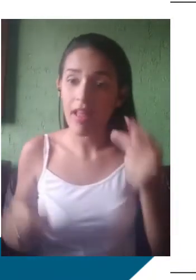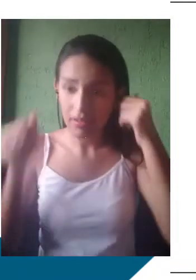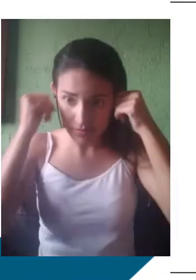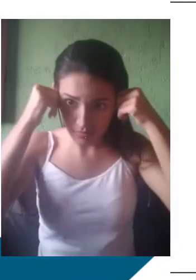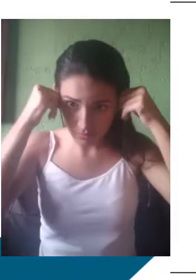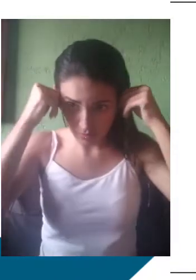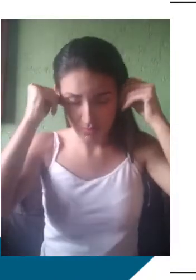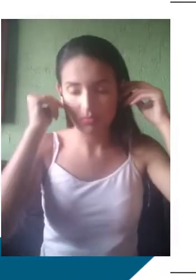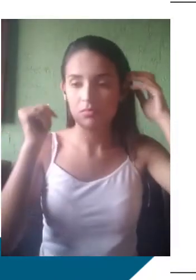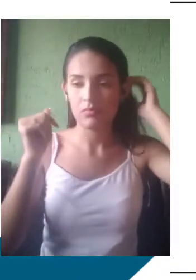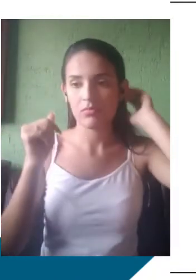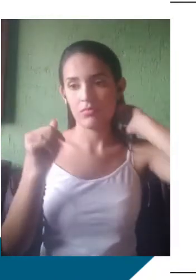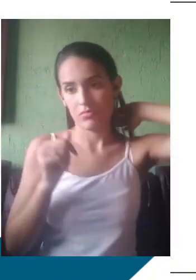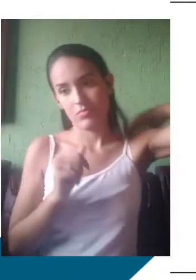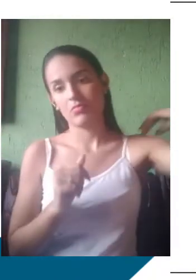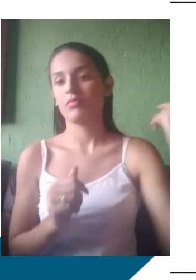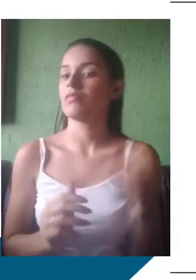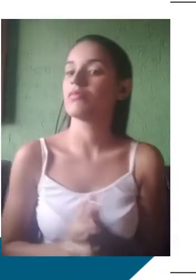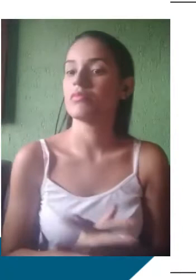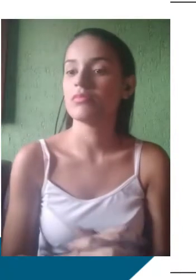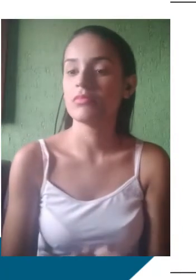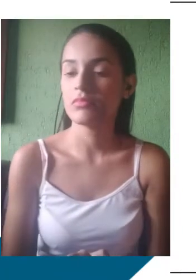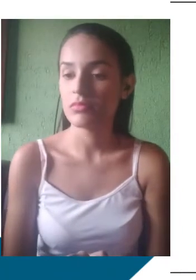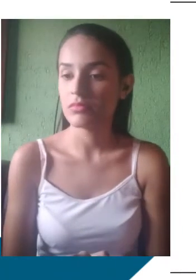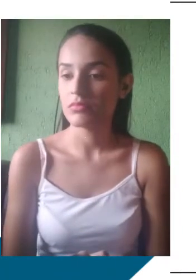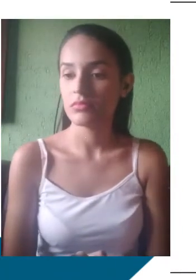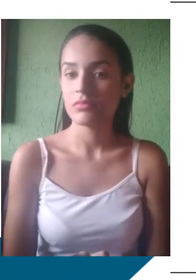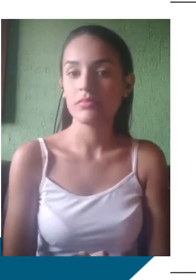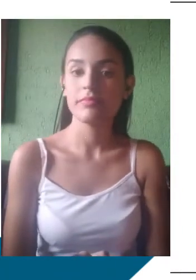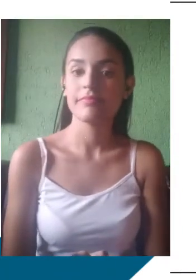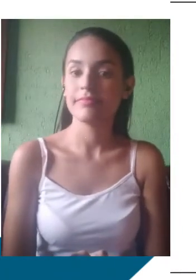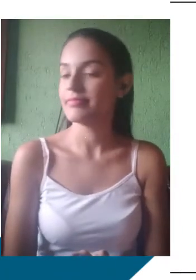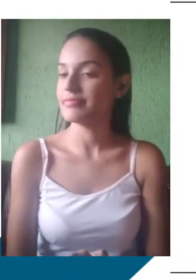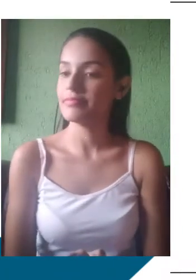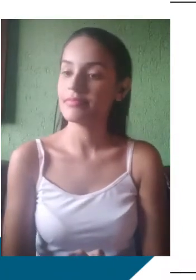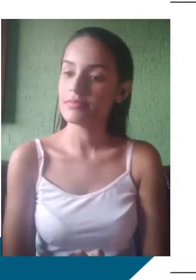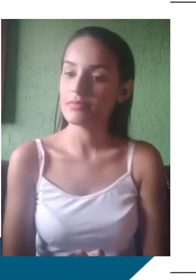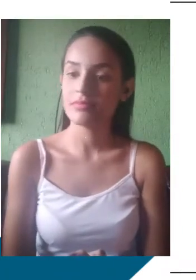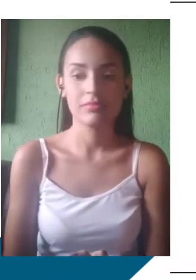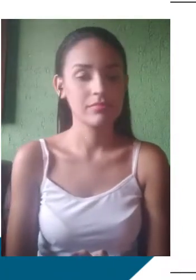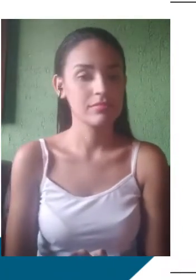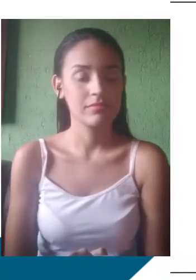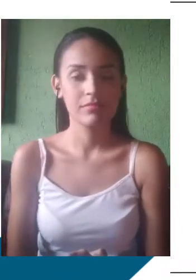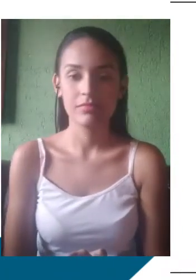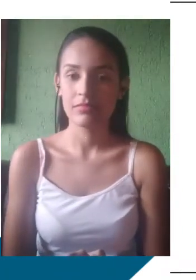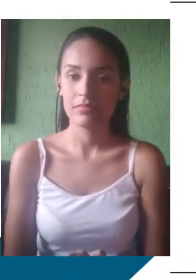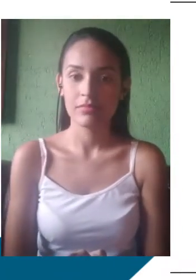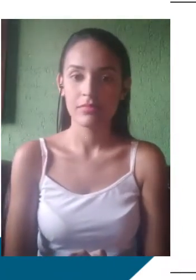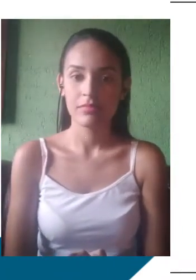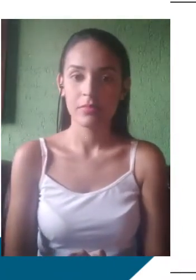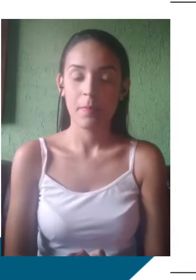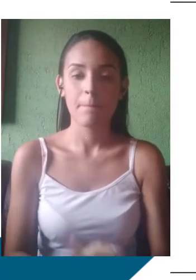telemarketing. Por exemplo, que diz, estarei enviando, vou estar entregando,